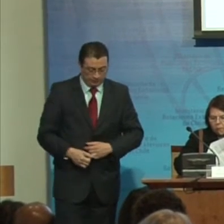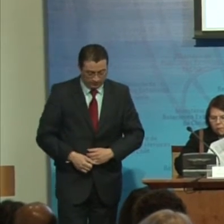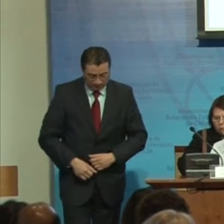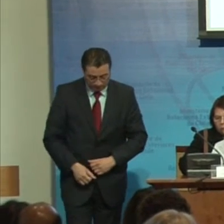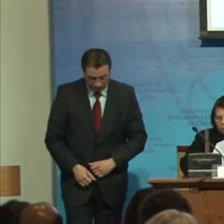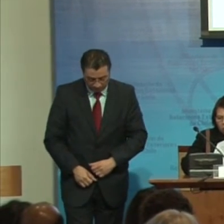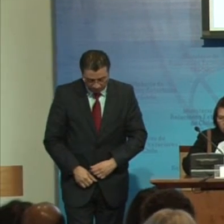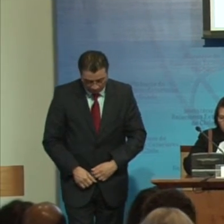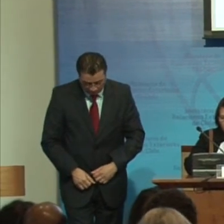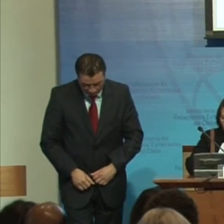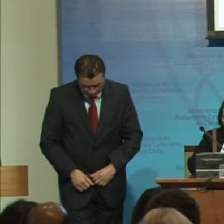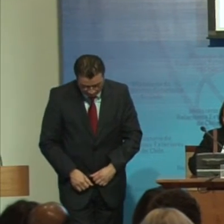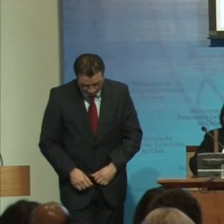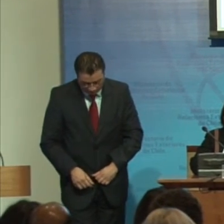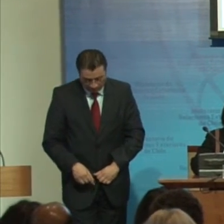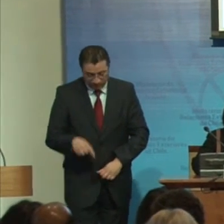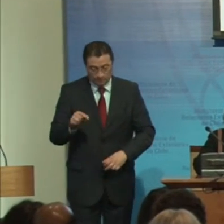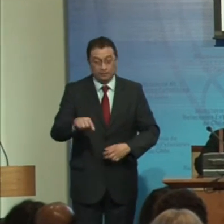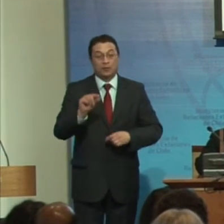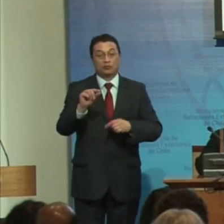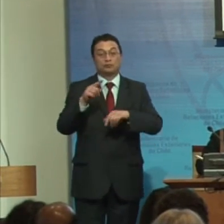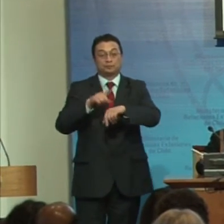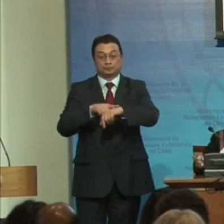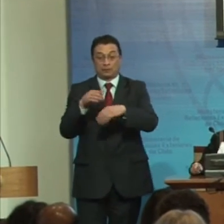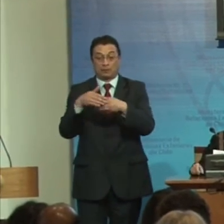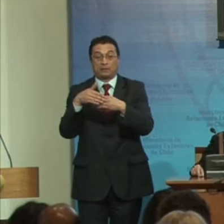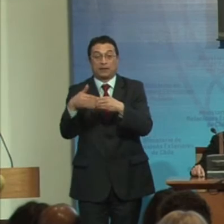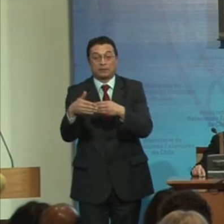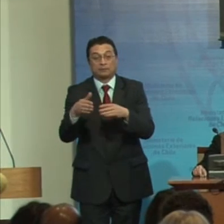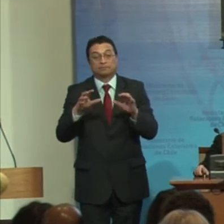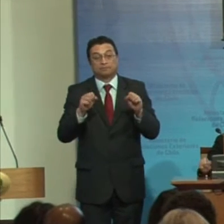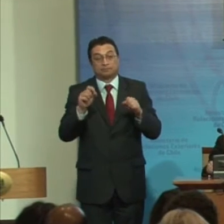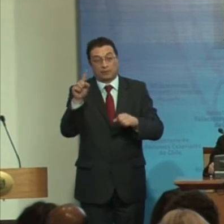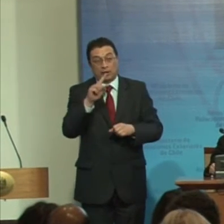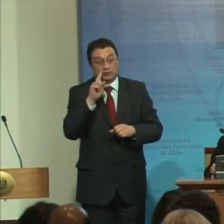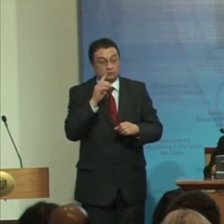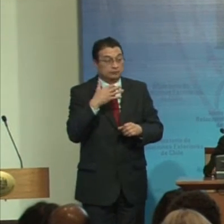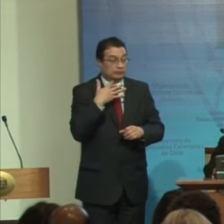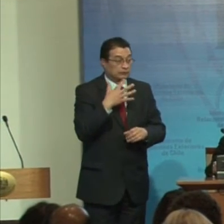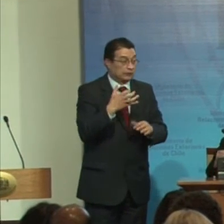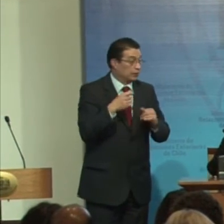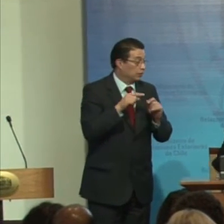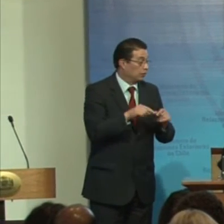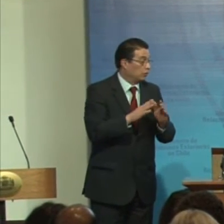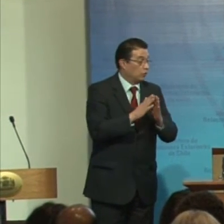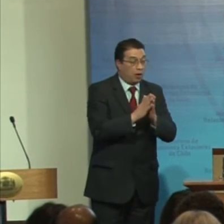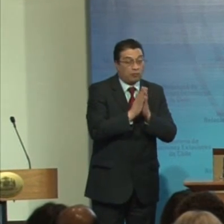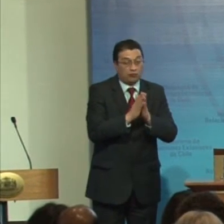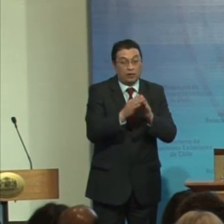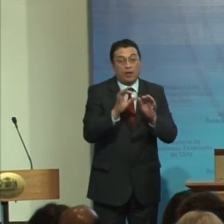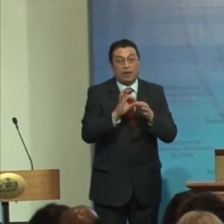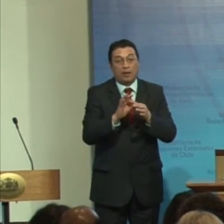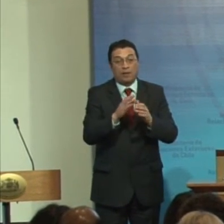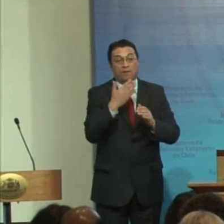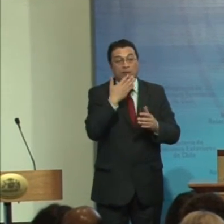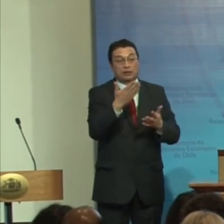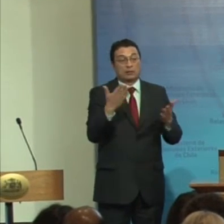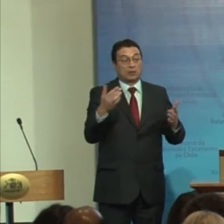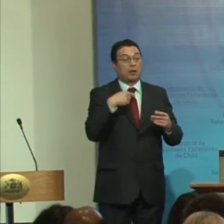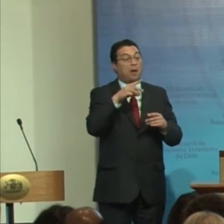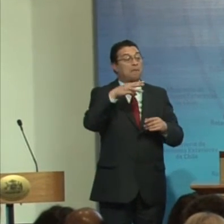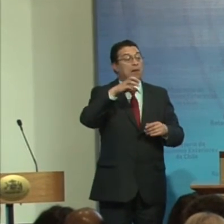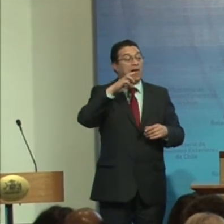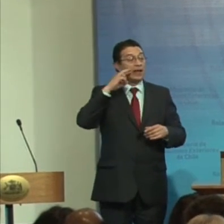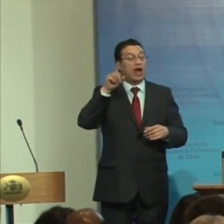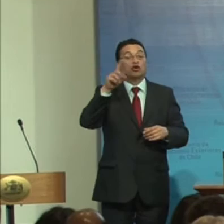Bueno Vamos Tenemos un retraso del tiempo Así que agradezco Me sumo de nuevo al agradecimiento Agradezco también El reconocimiento De la señora